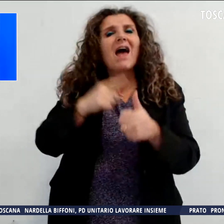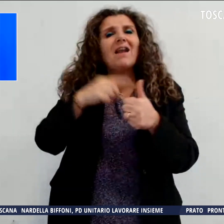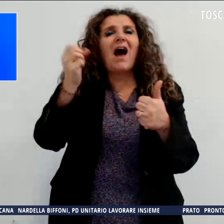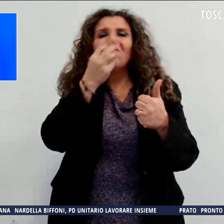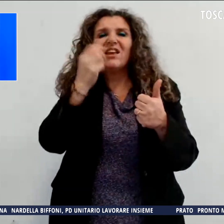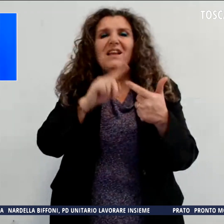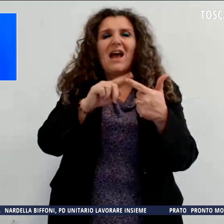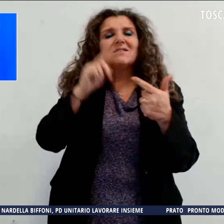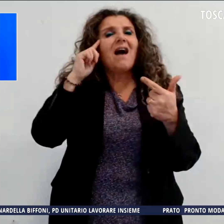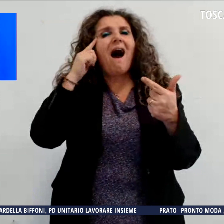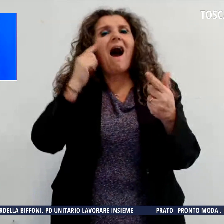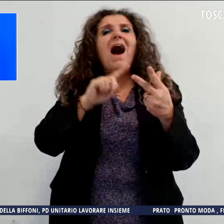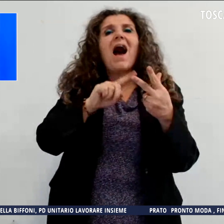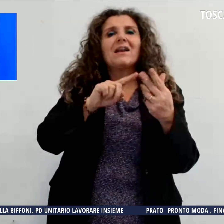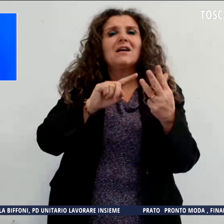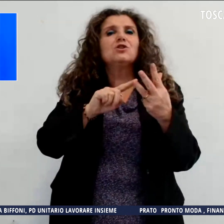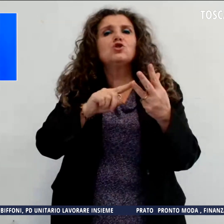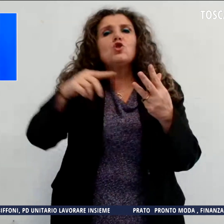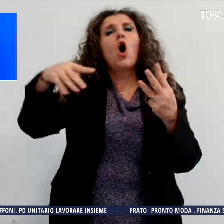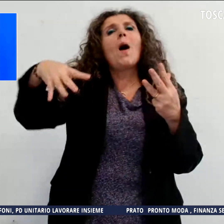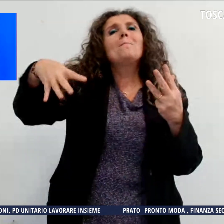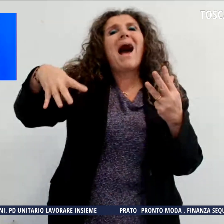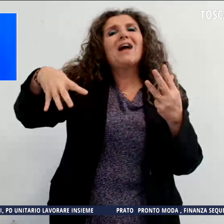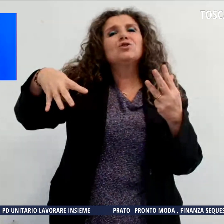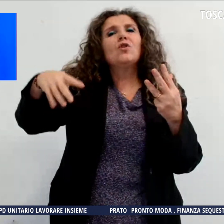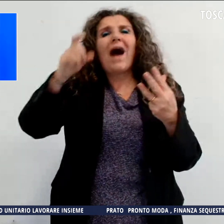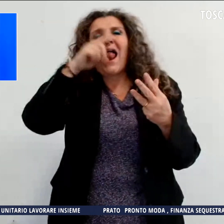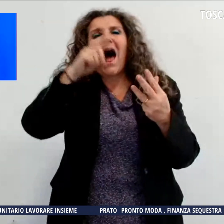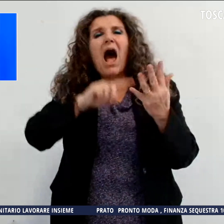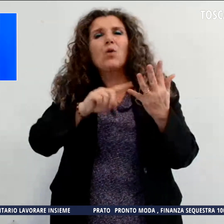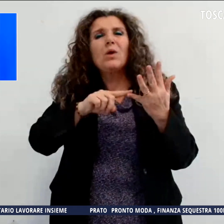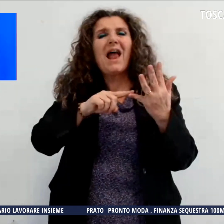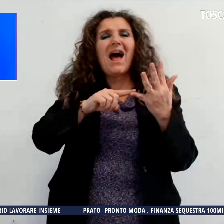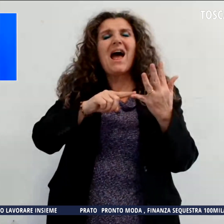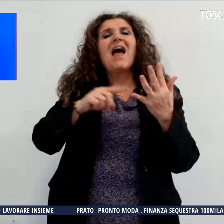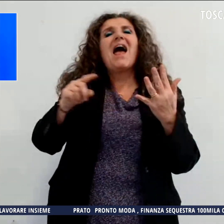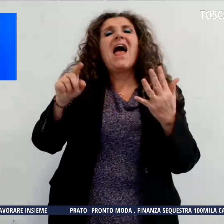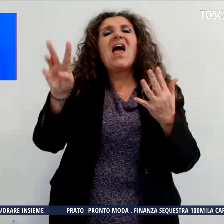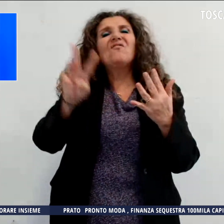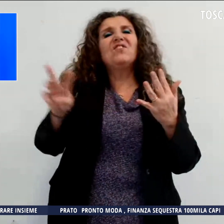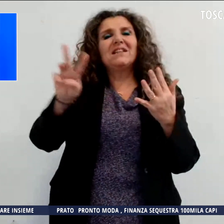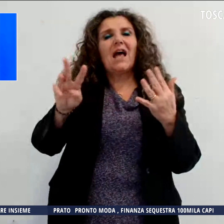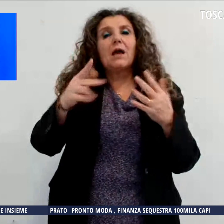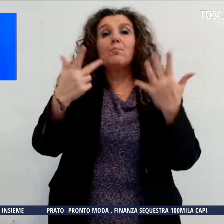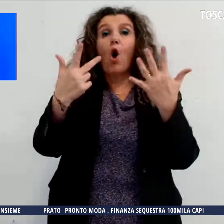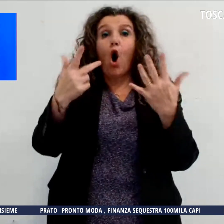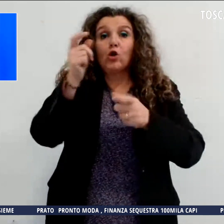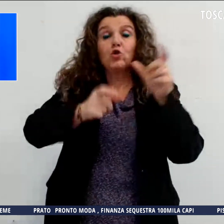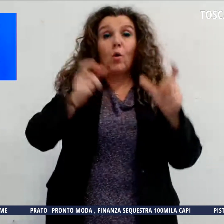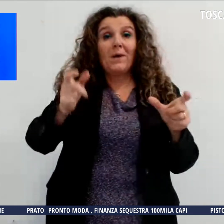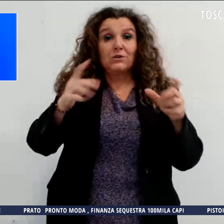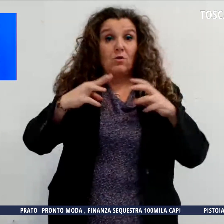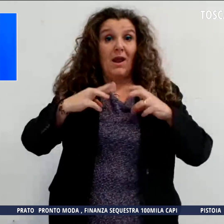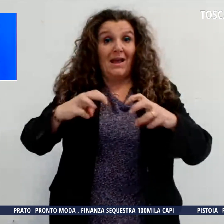Arezzo, Mantua, L'Aquila e Viterbo. Otto in totale le persone indagate per